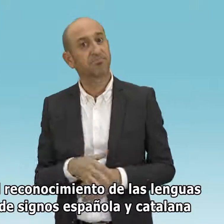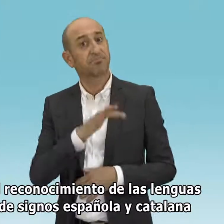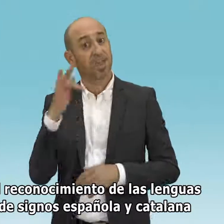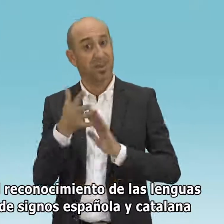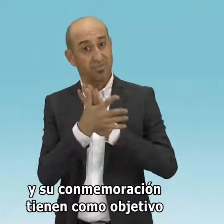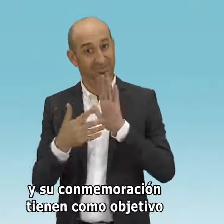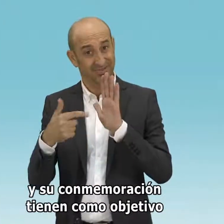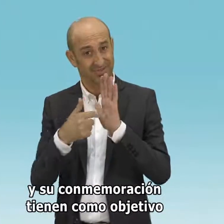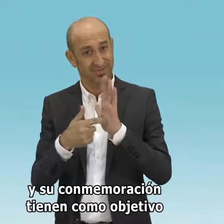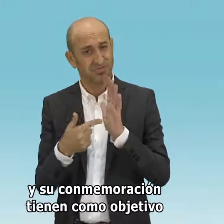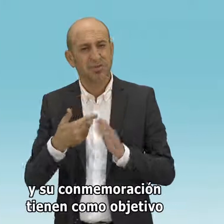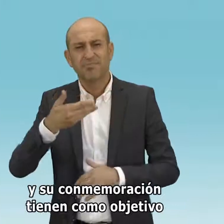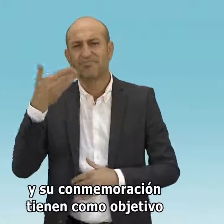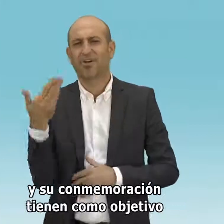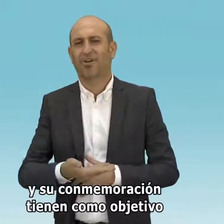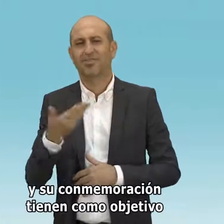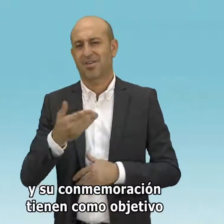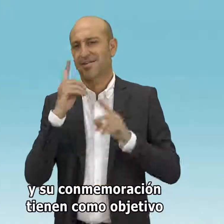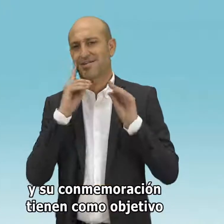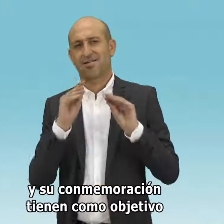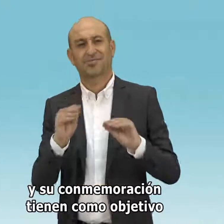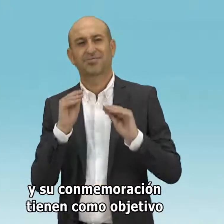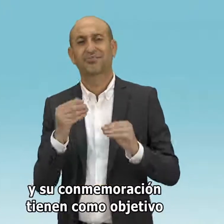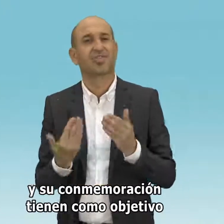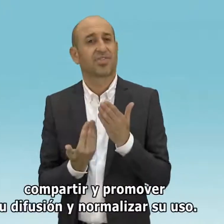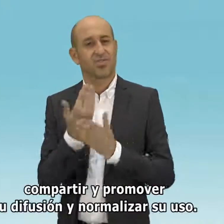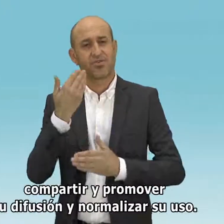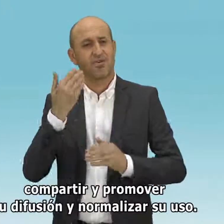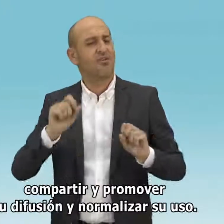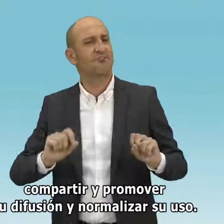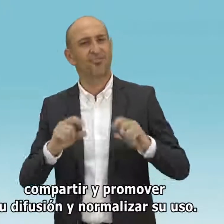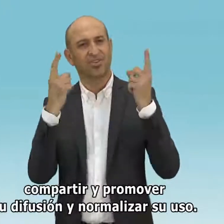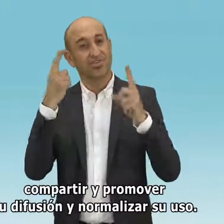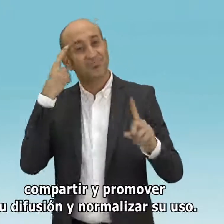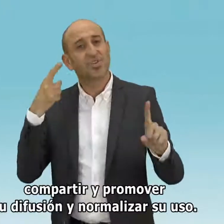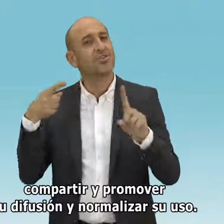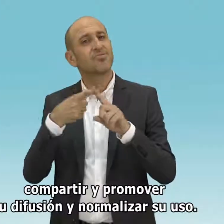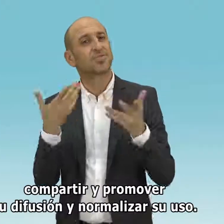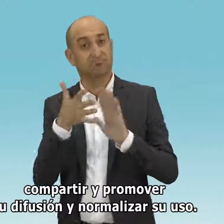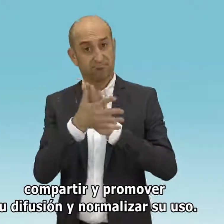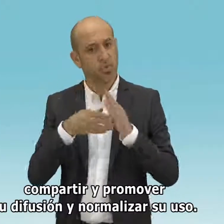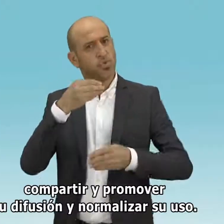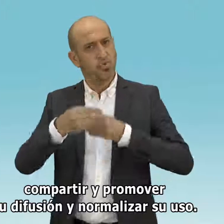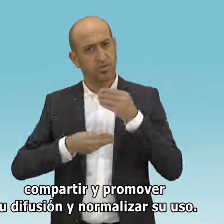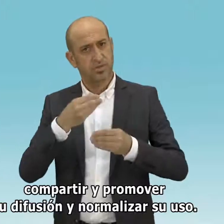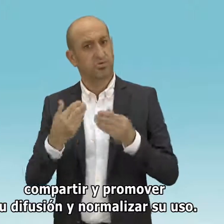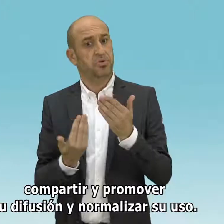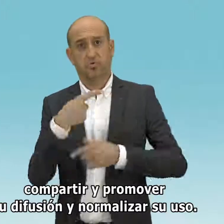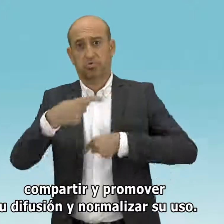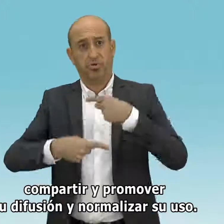y catalana y su conmemoración tienen como objetivo compartir y promover su difusión y normalizar su